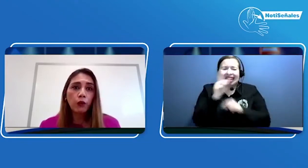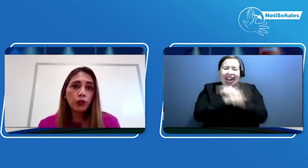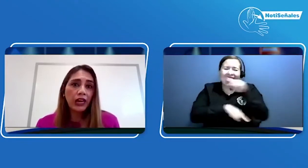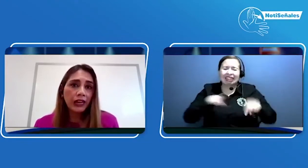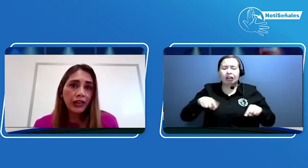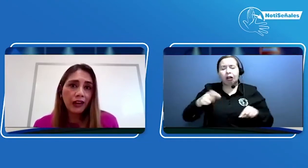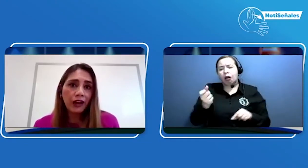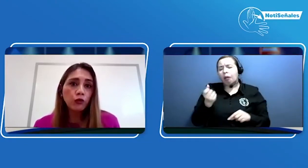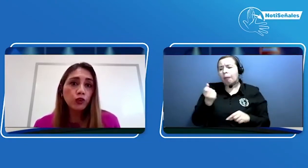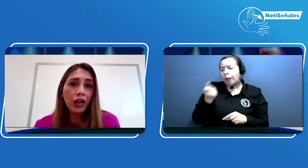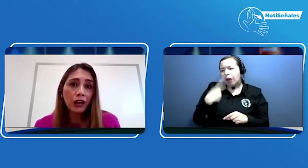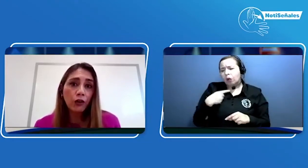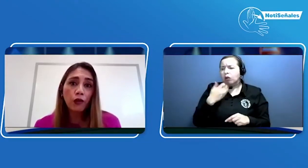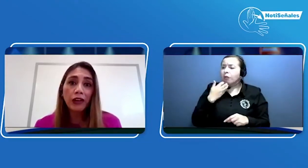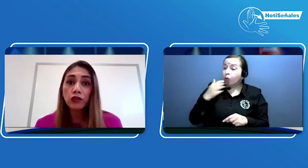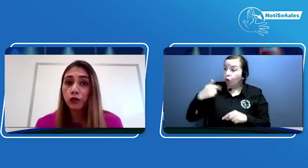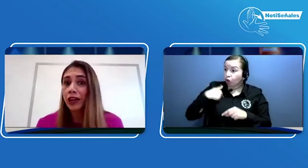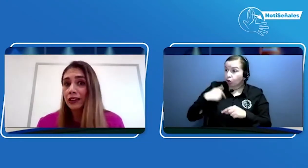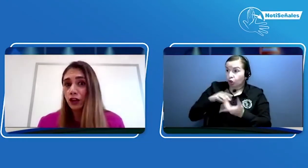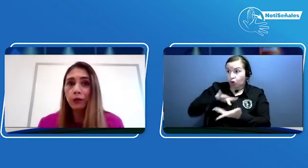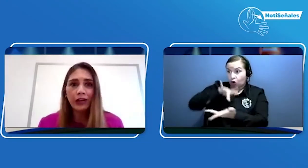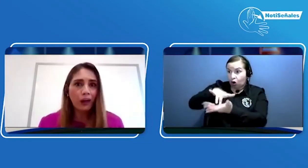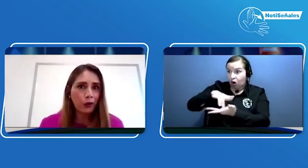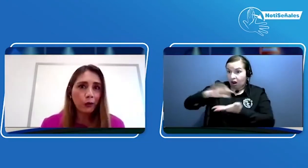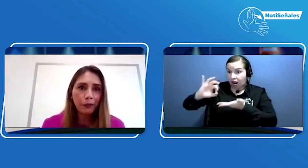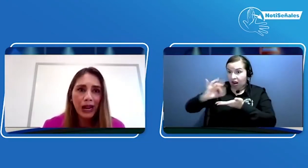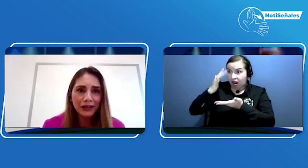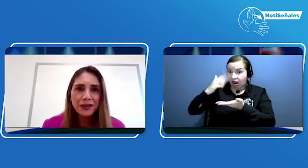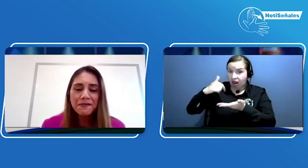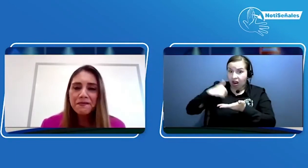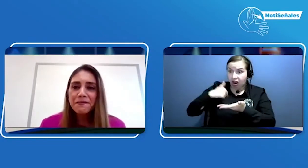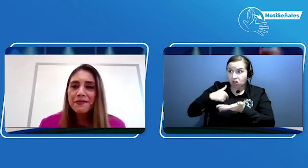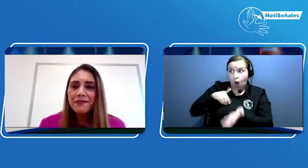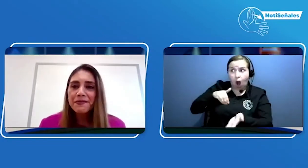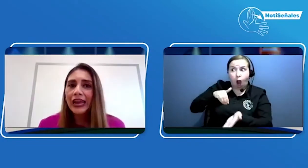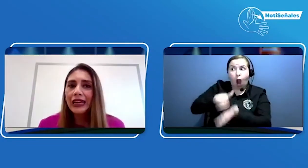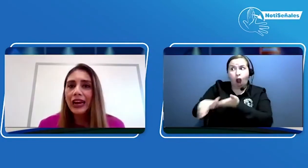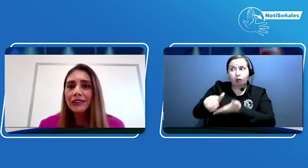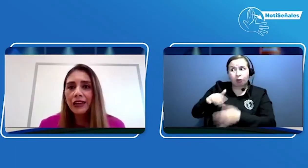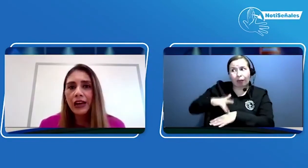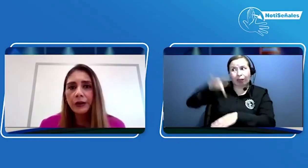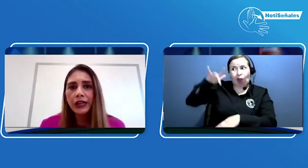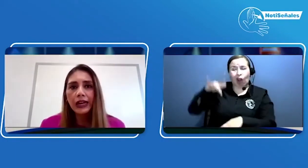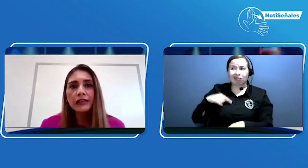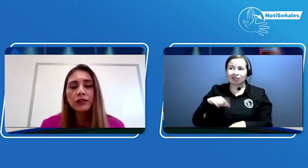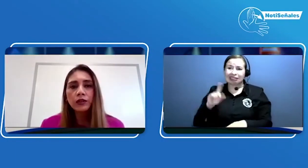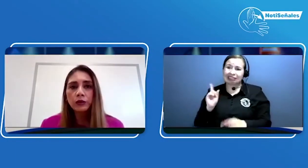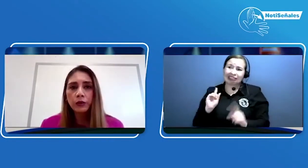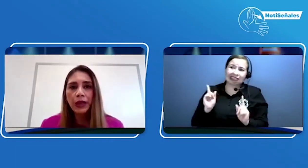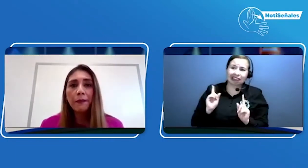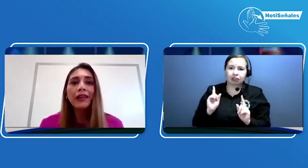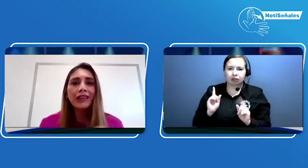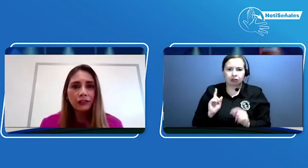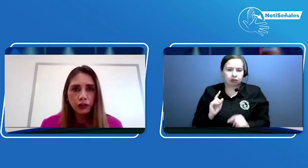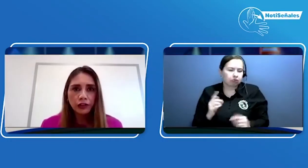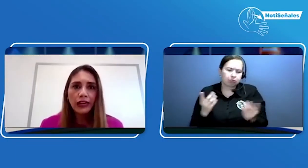voy a ir a usarlo, estoy casi obligado a comprar. Es claro que esto es una mediación de la